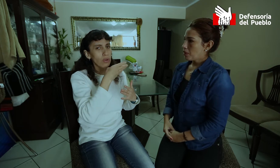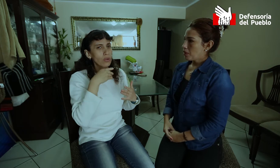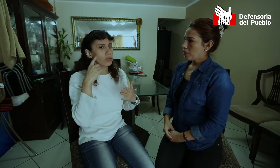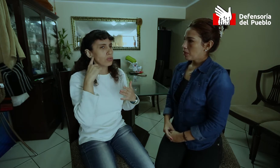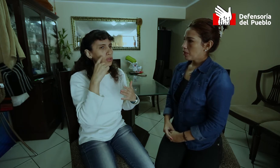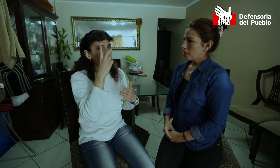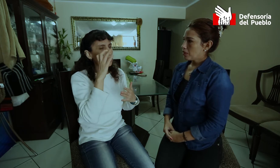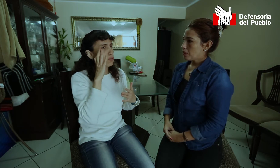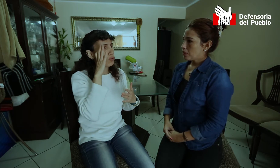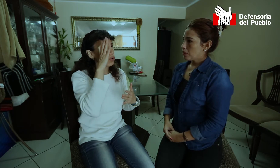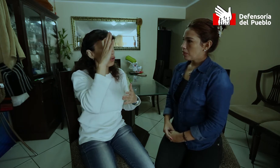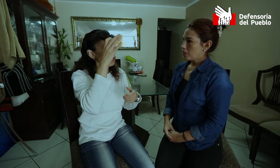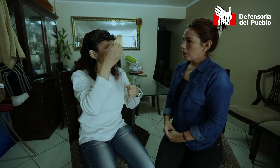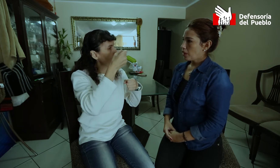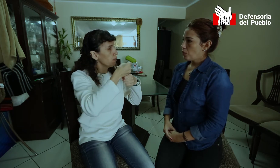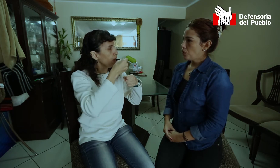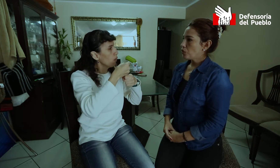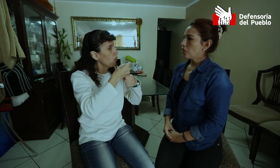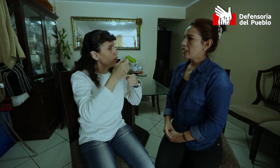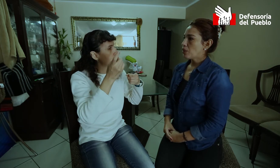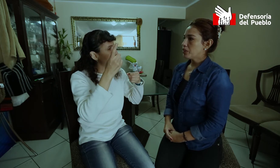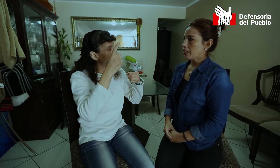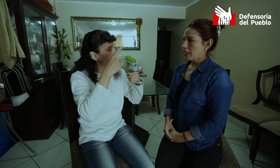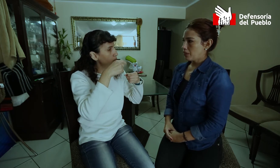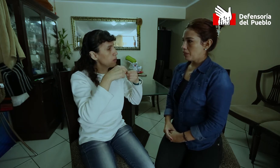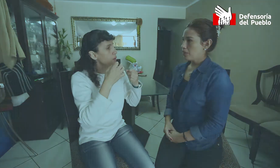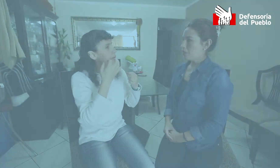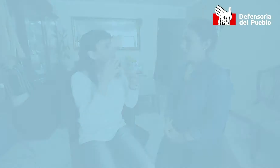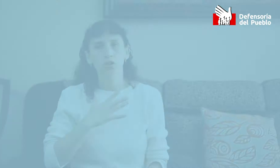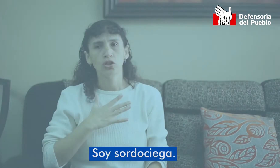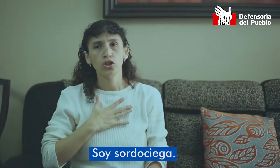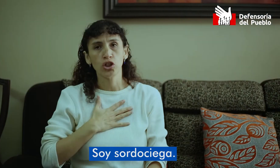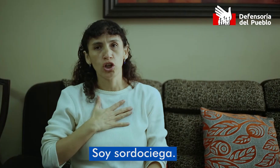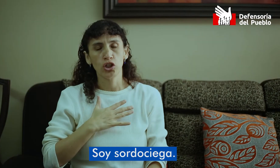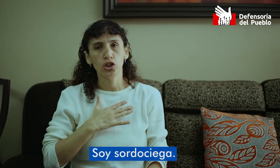que un futuro tenga algún trabajo.